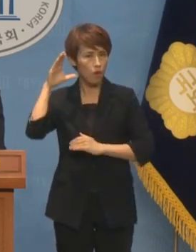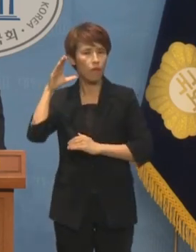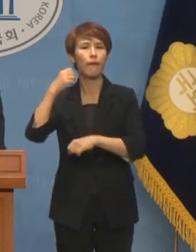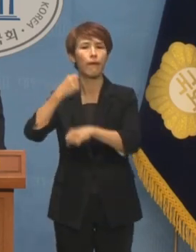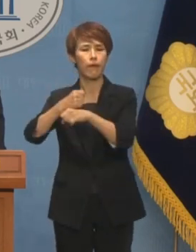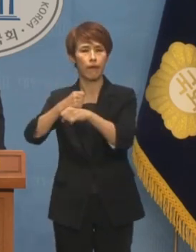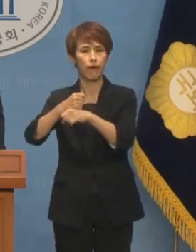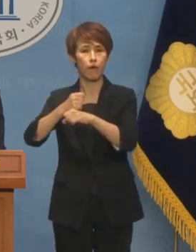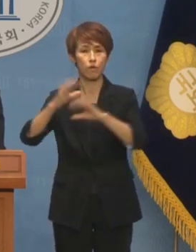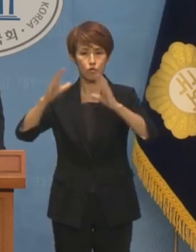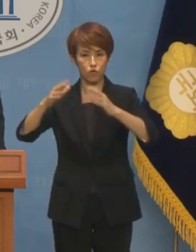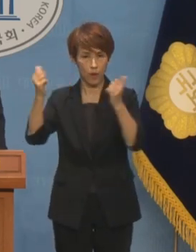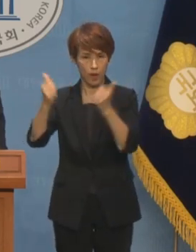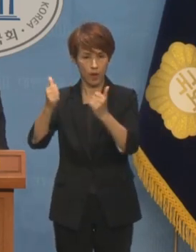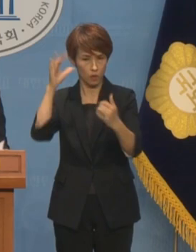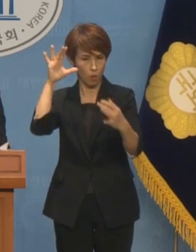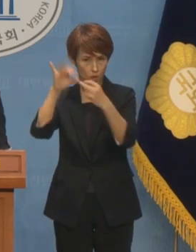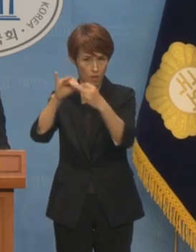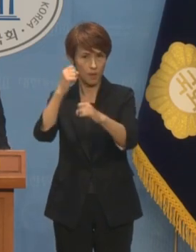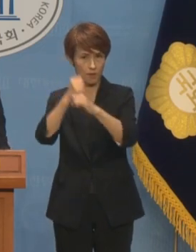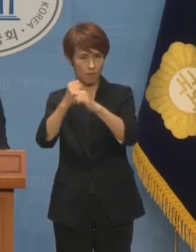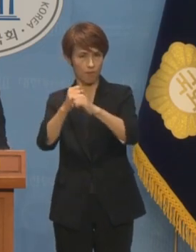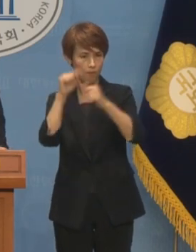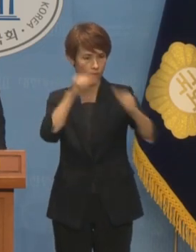국회에 동의를 얻도록 하겠습니다.